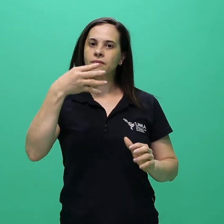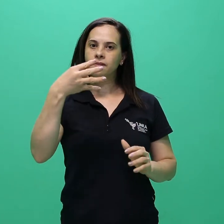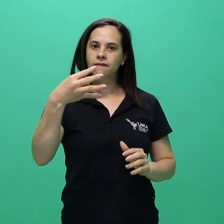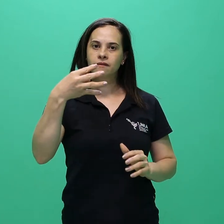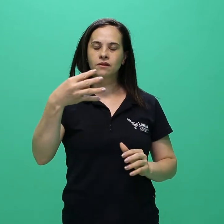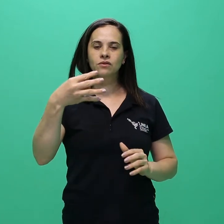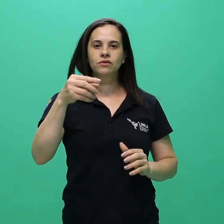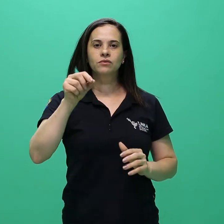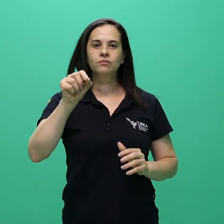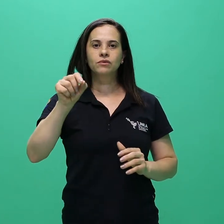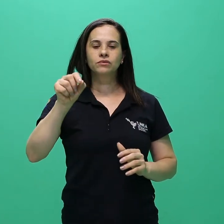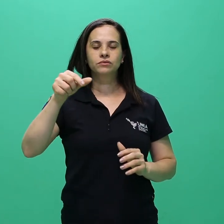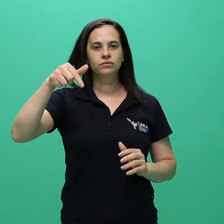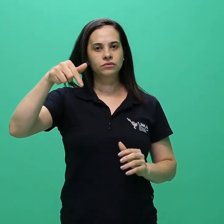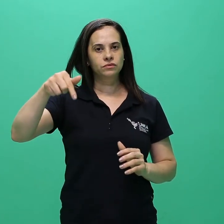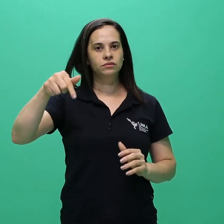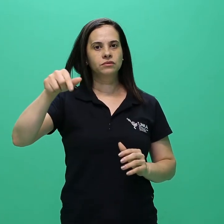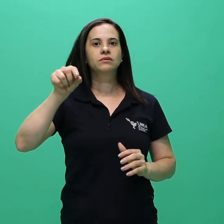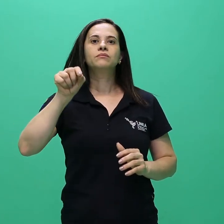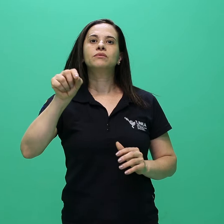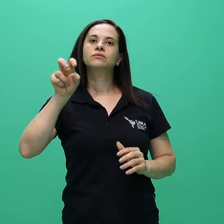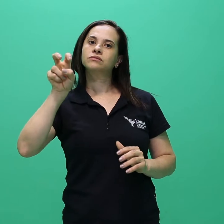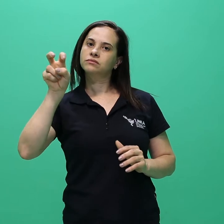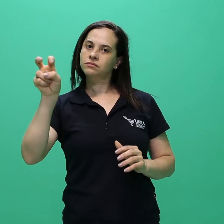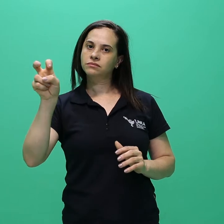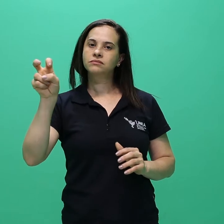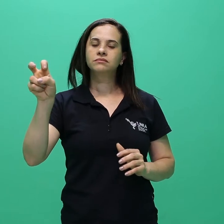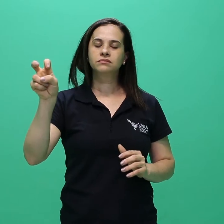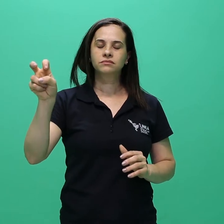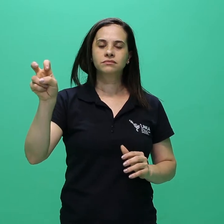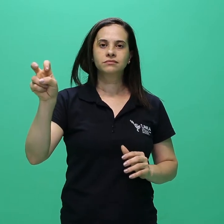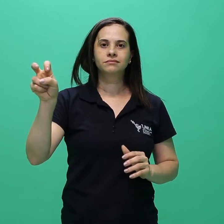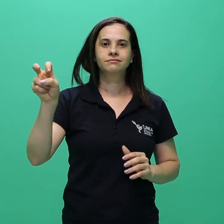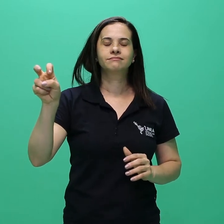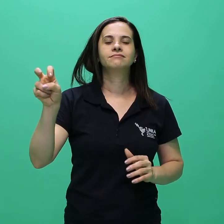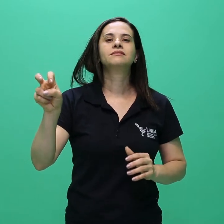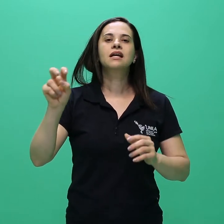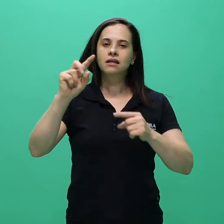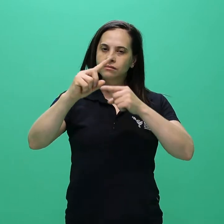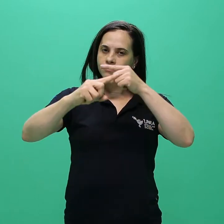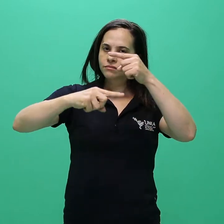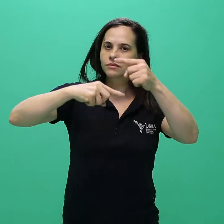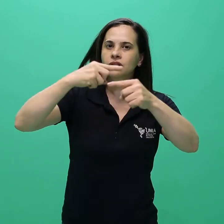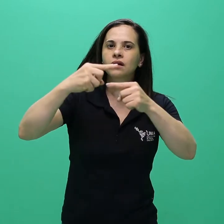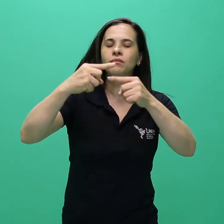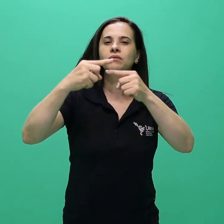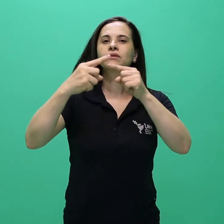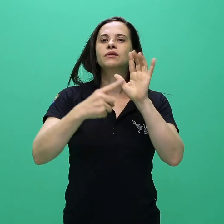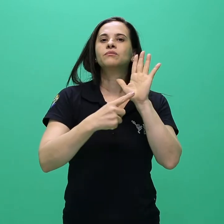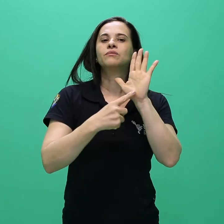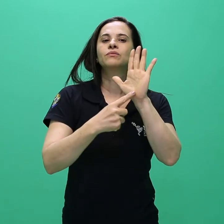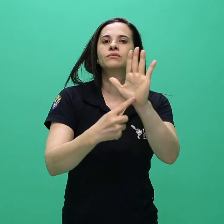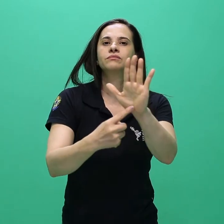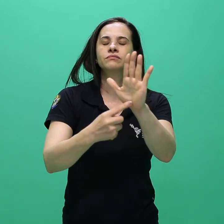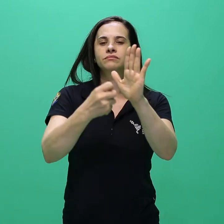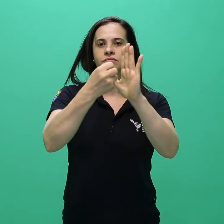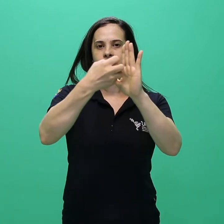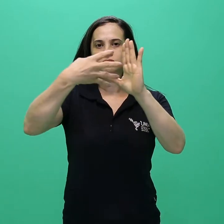4.7.5. Após a publicação do edital de resultado